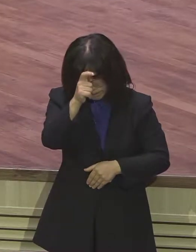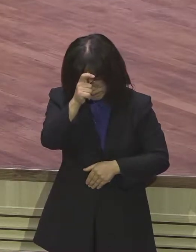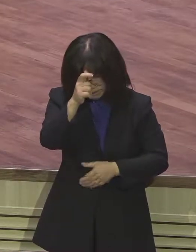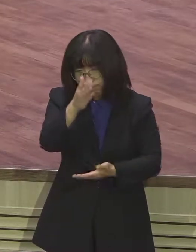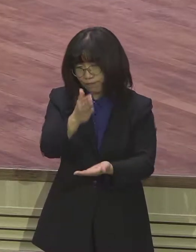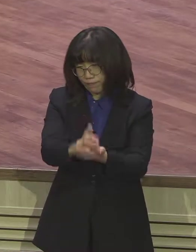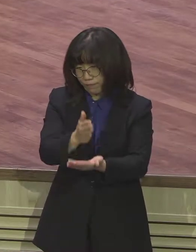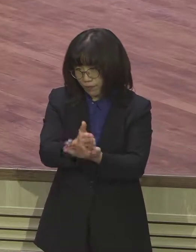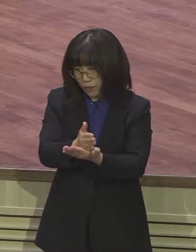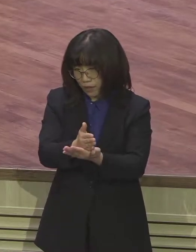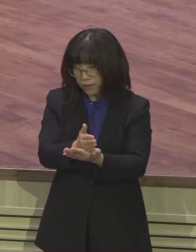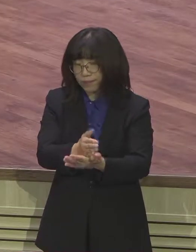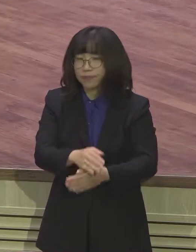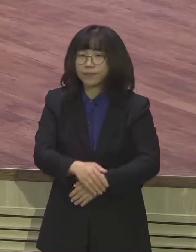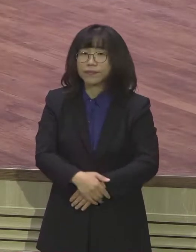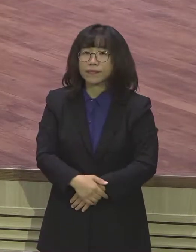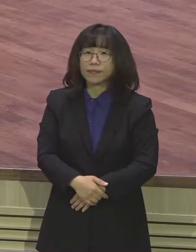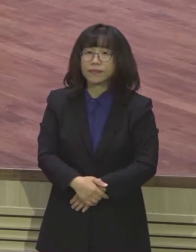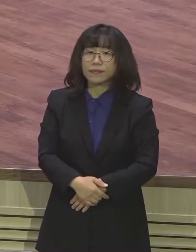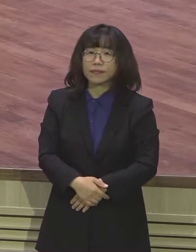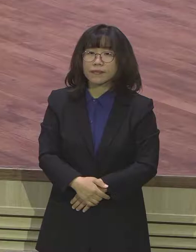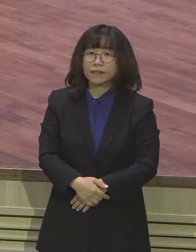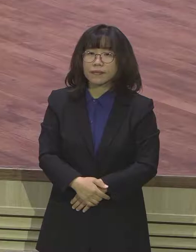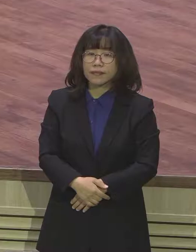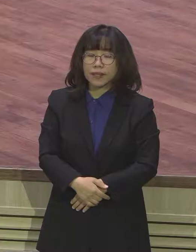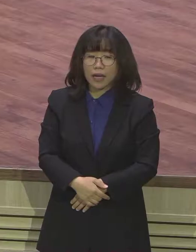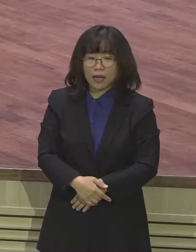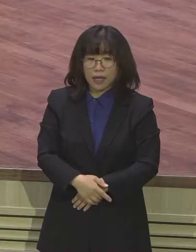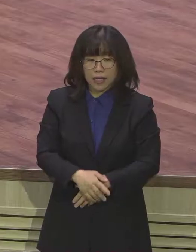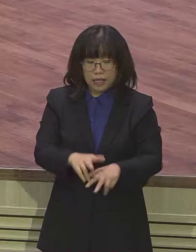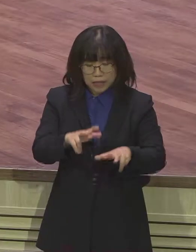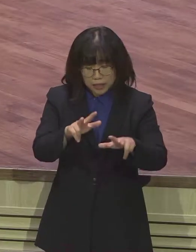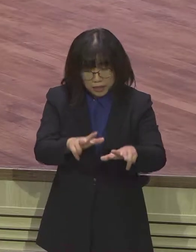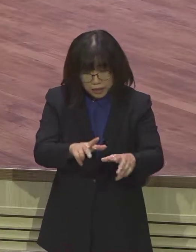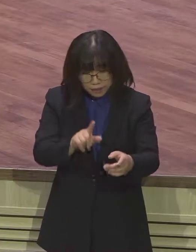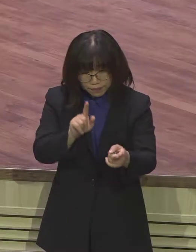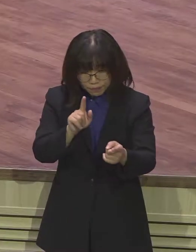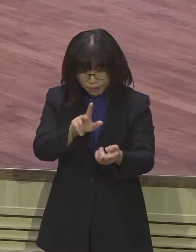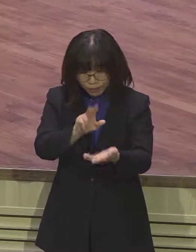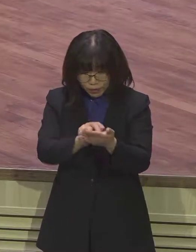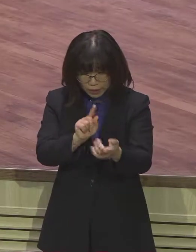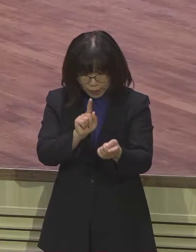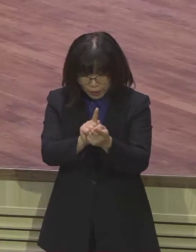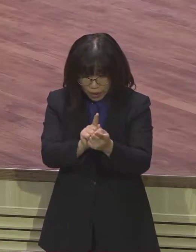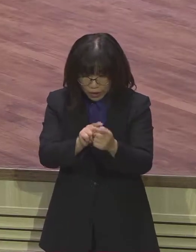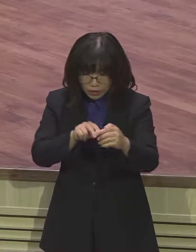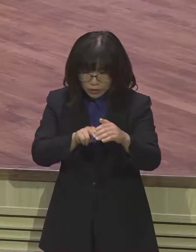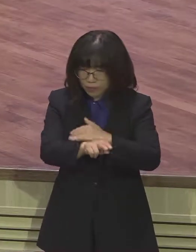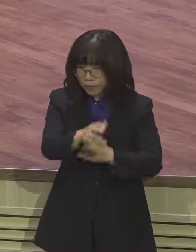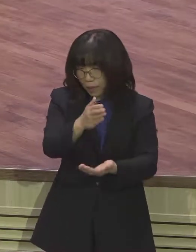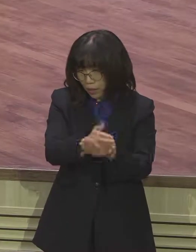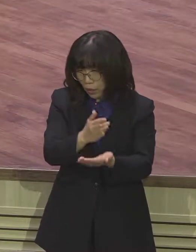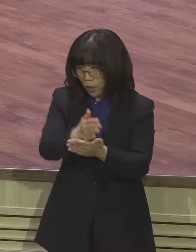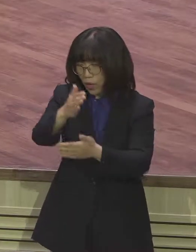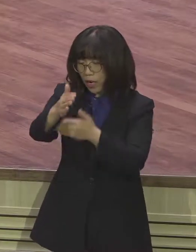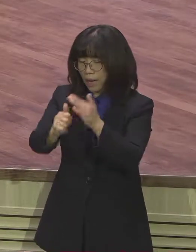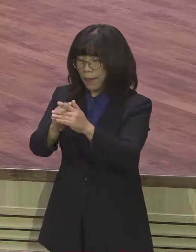이어질 수밖에 없습니다 안 무너지려고 몸부림을 치는 것이 아니라 하나님의 말씀을 약속으로 붙잡고